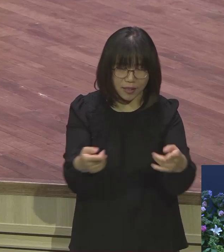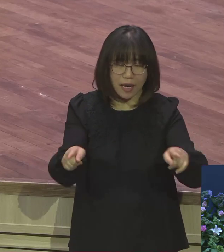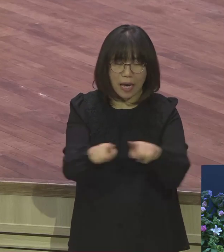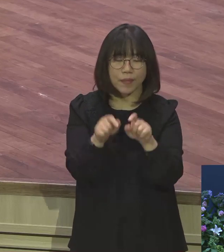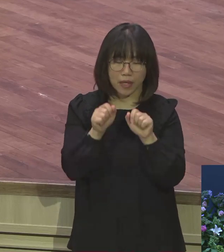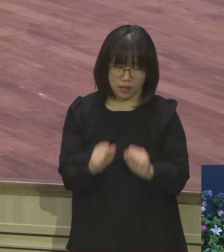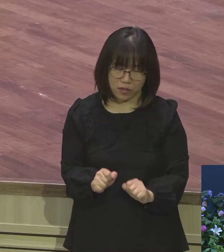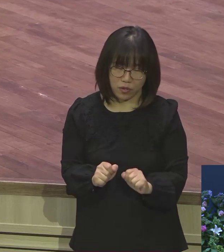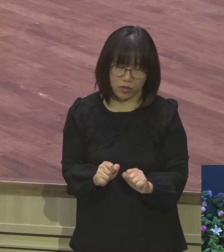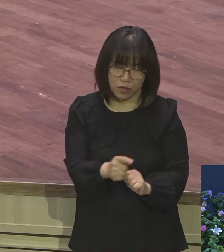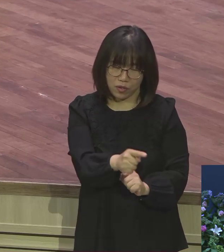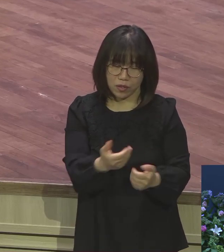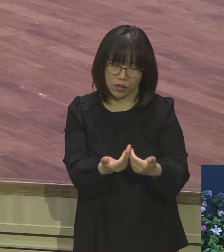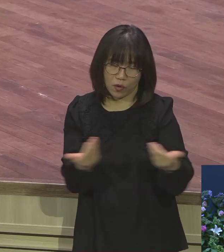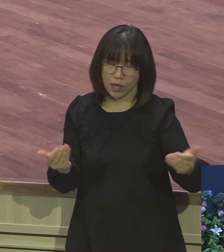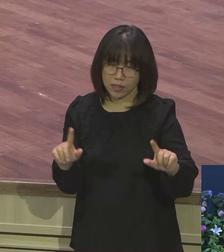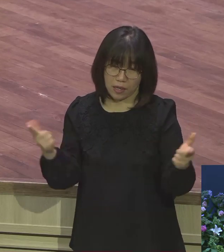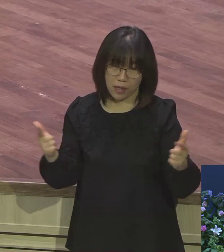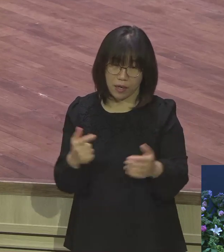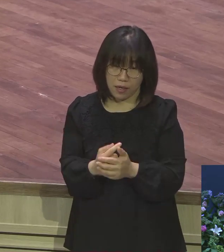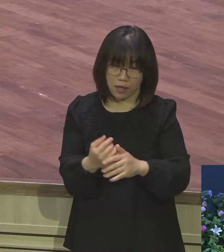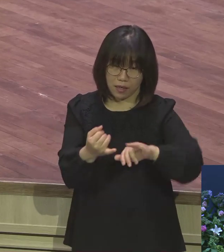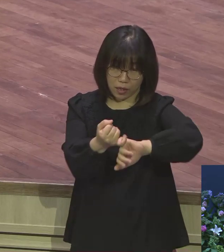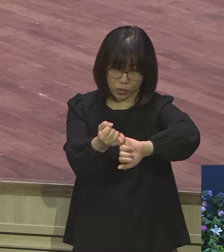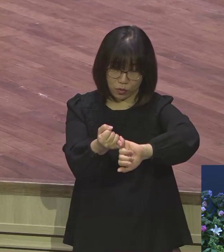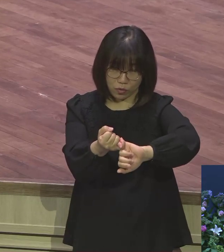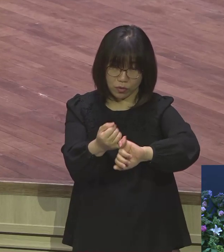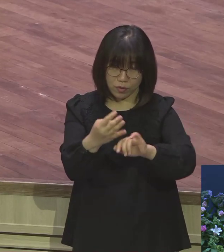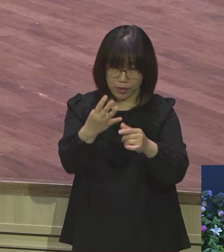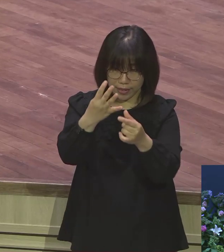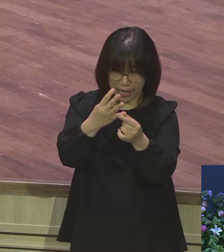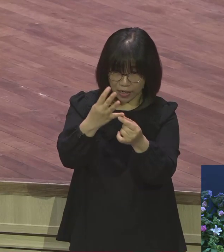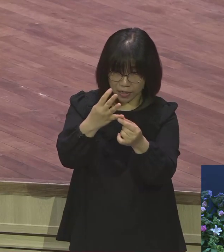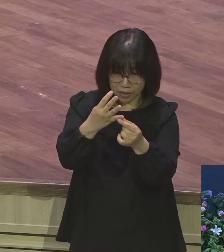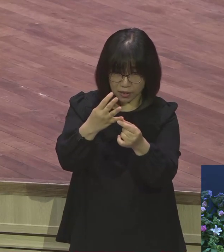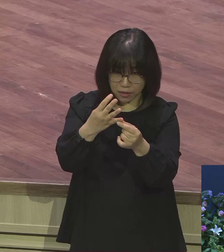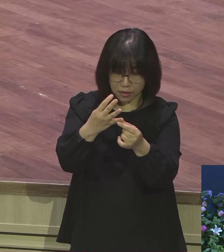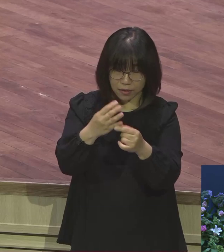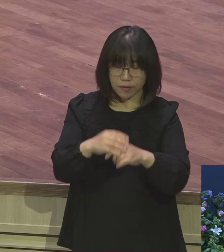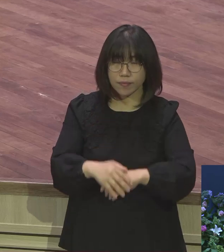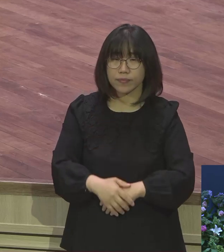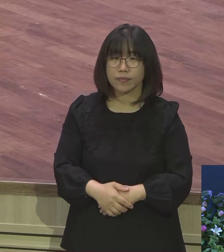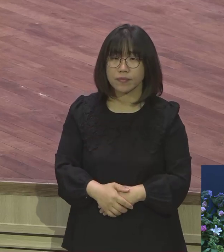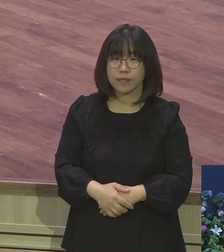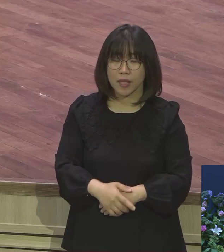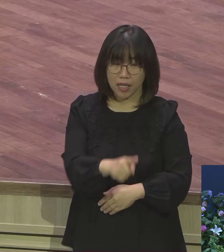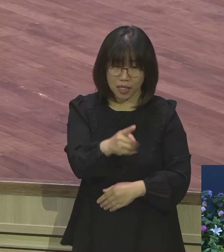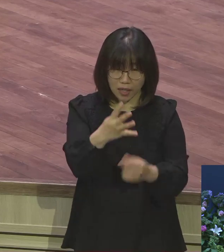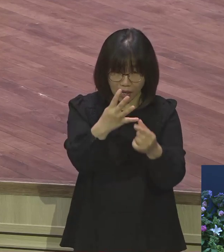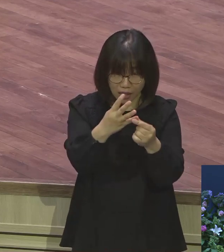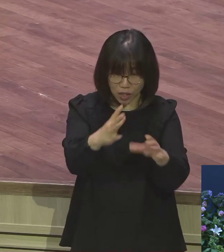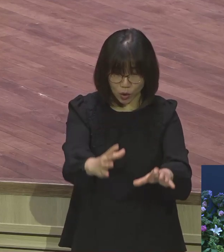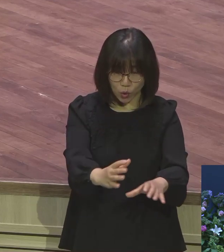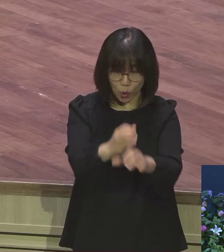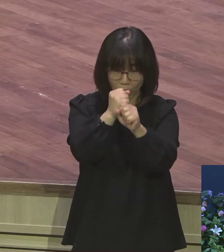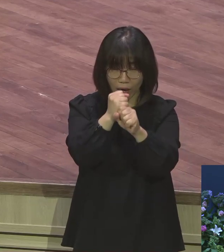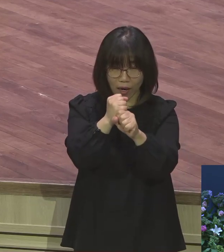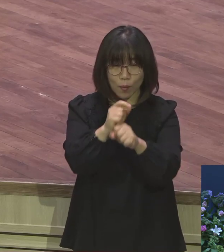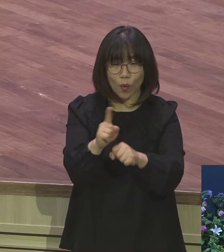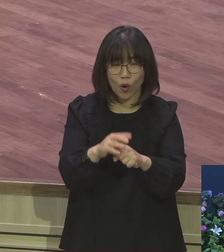떠나겠다 지키겠다 함께 하겠다 이 네 가지를 한마디로 요약하면 뭐예요 임마누엘의 축복이에요